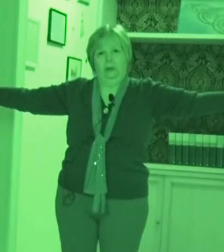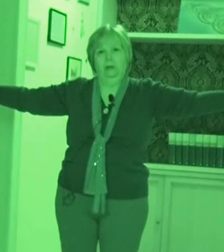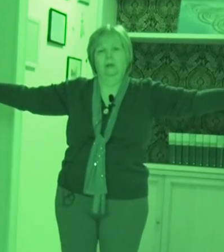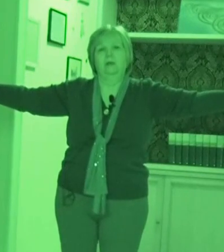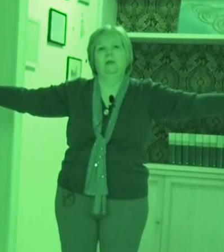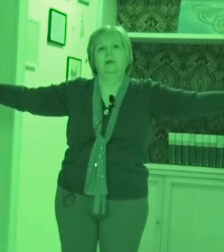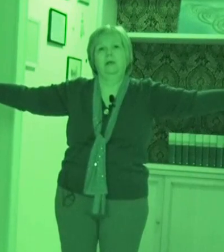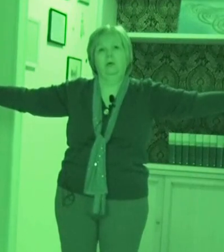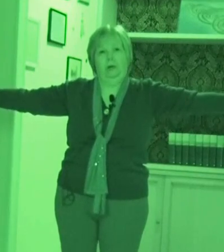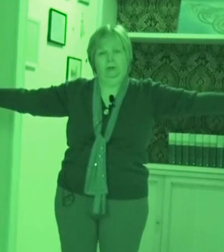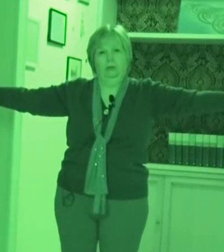e quattro.